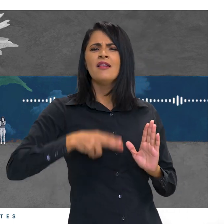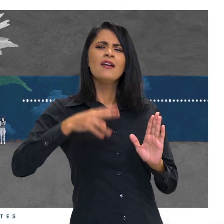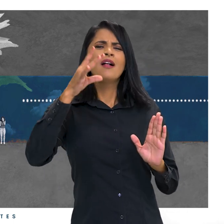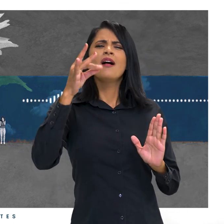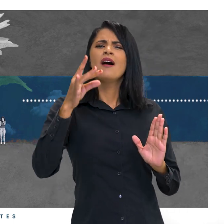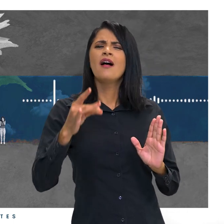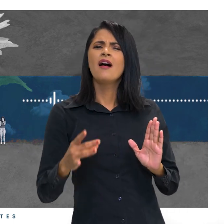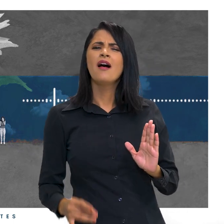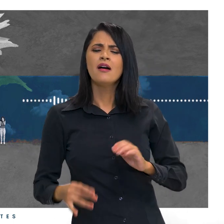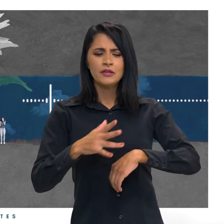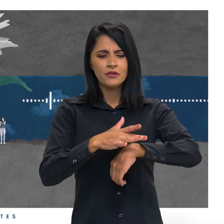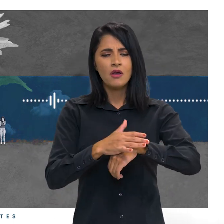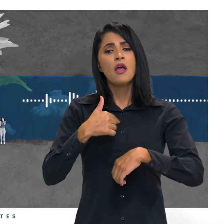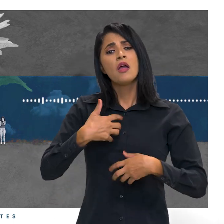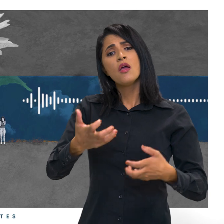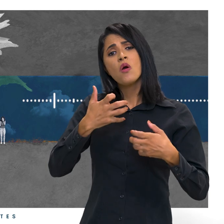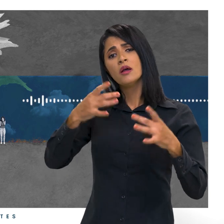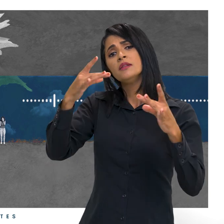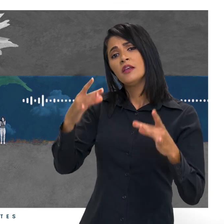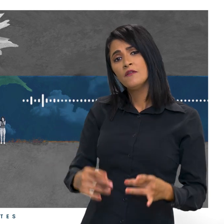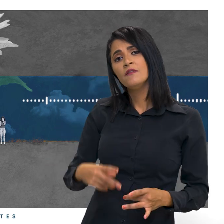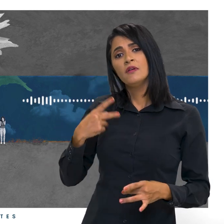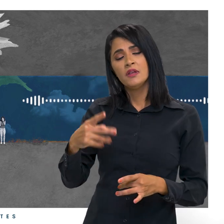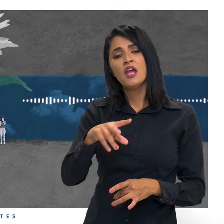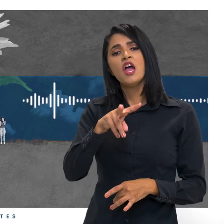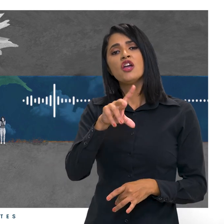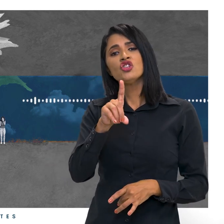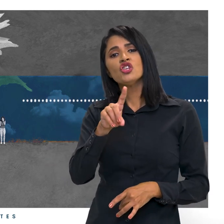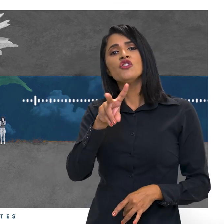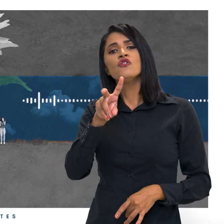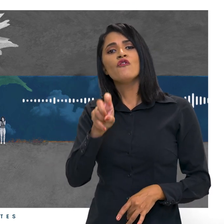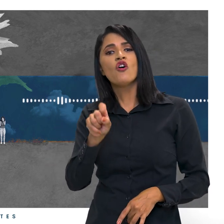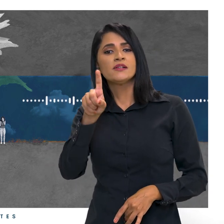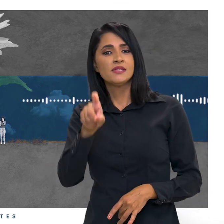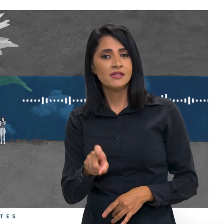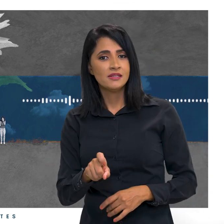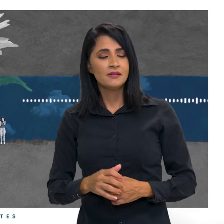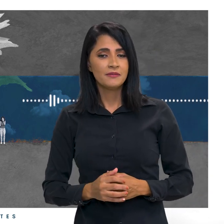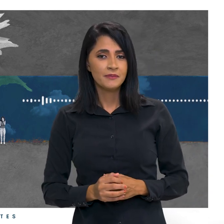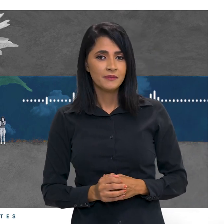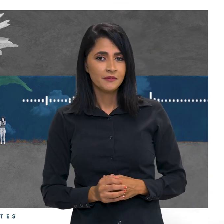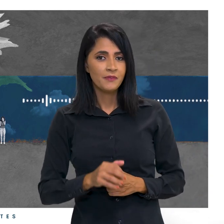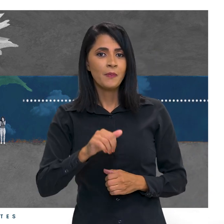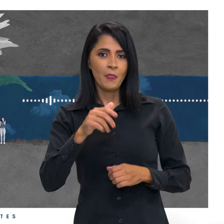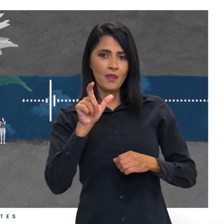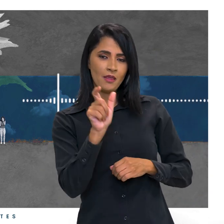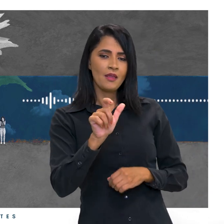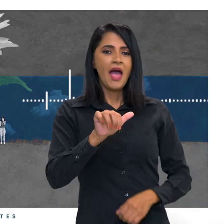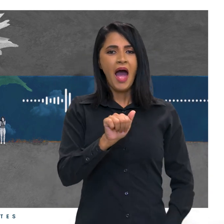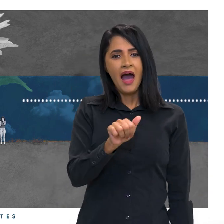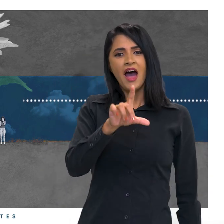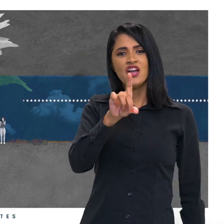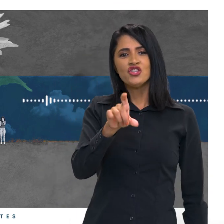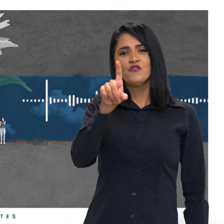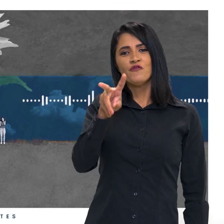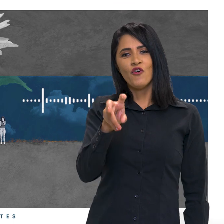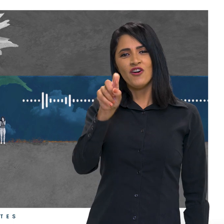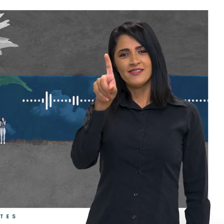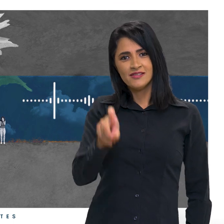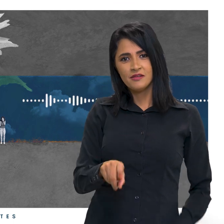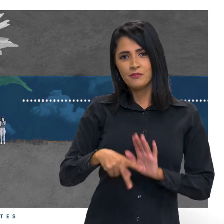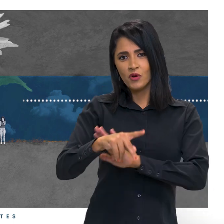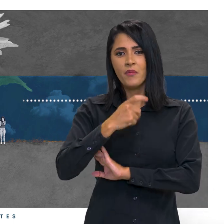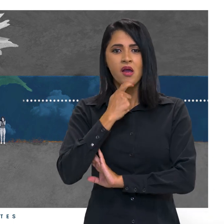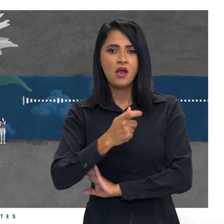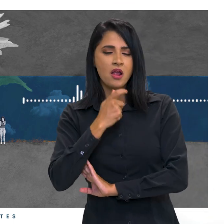doença que faço questão de definir advoca-se. A palavra advoca-se vem do inglês, não